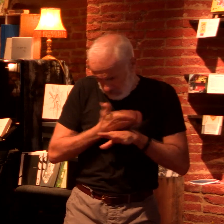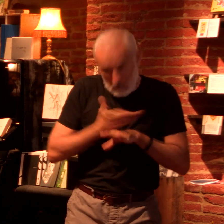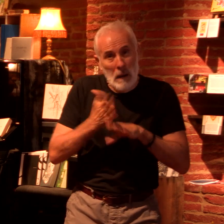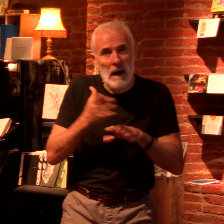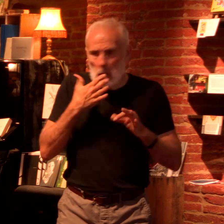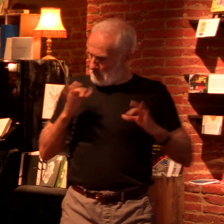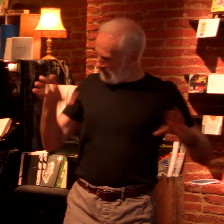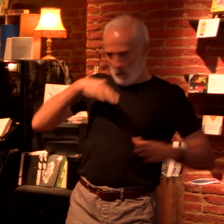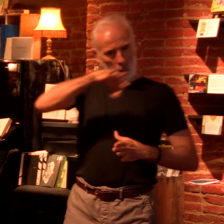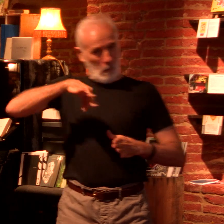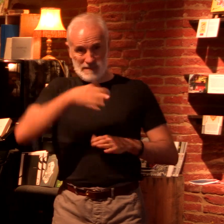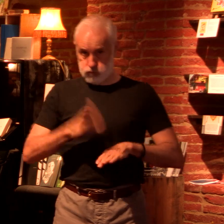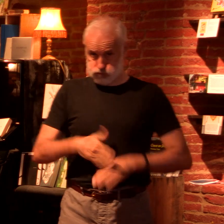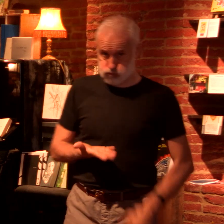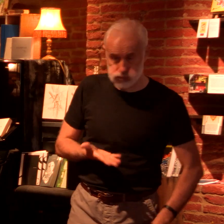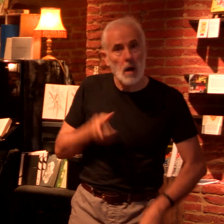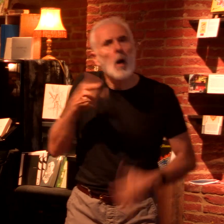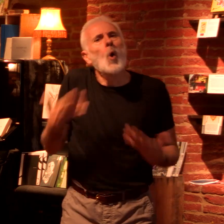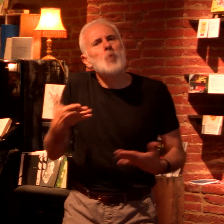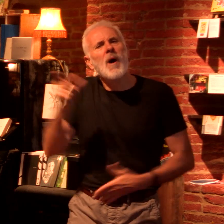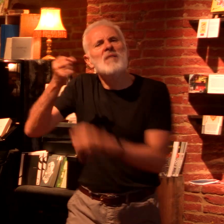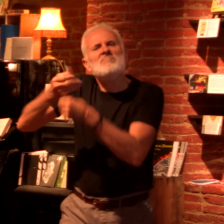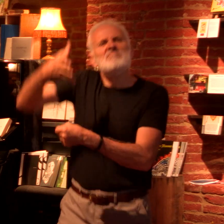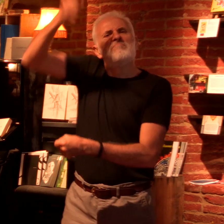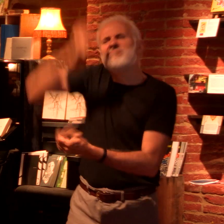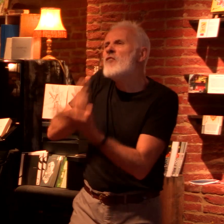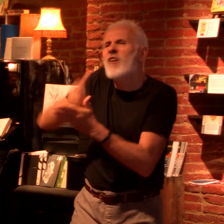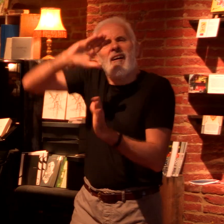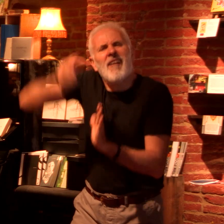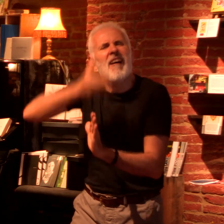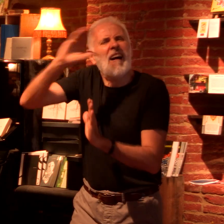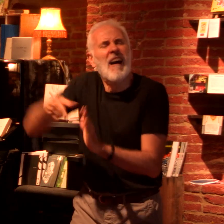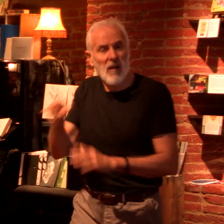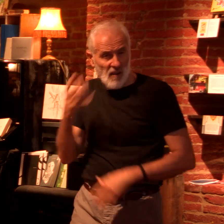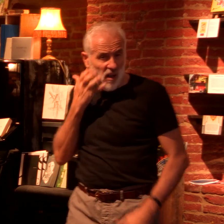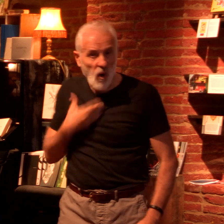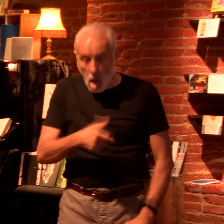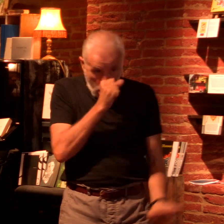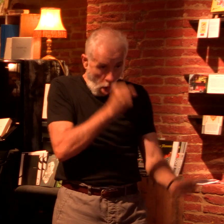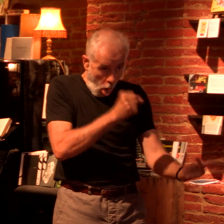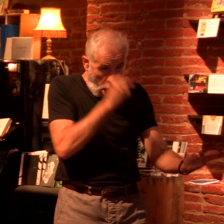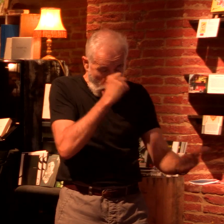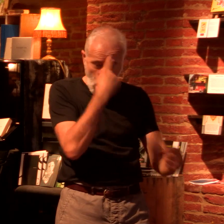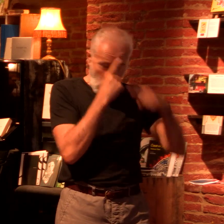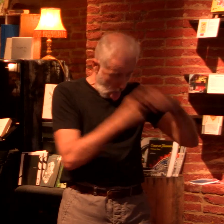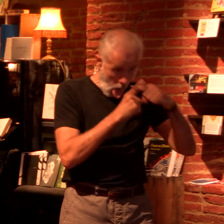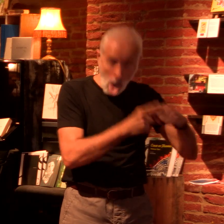cuisiner. Aujourd'hui, ils n'ont pas été au kebab. Ils sont à dos, ils ne pensent qu'à baiser du matin au soir et du soir au matin. Ils compensent avec du gras.